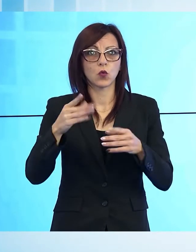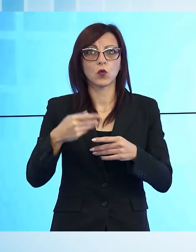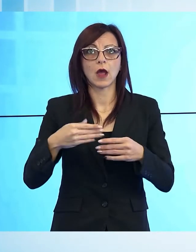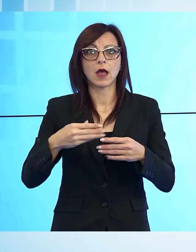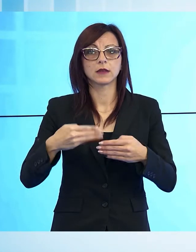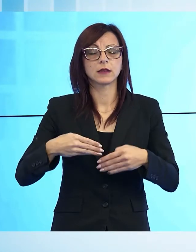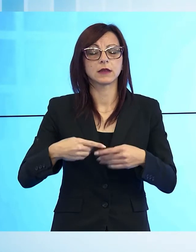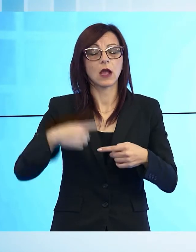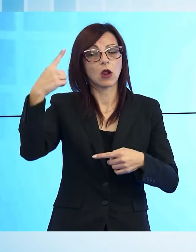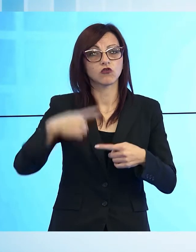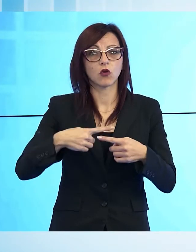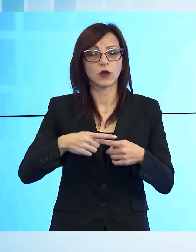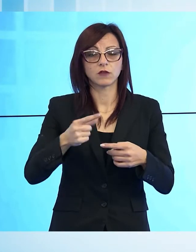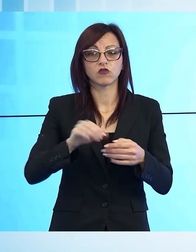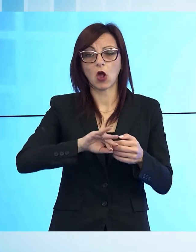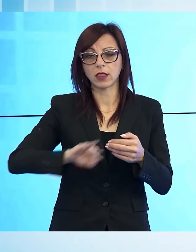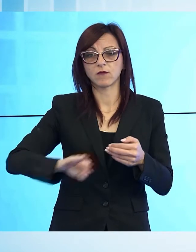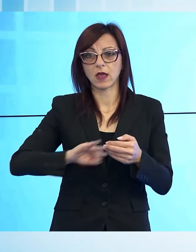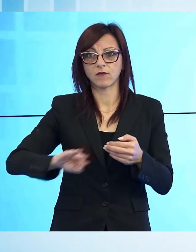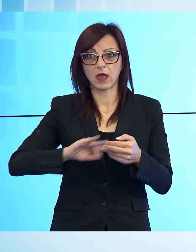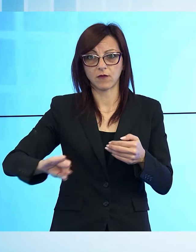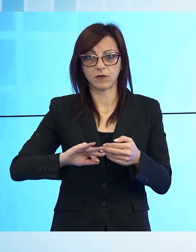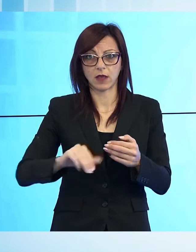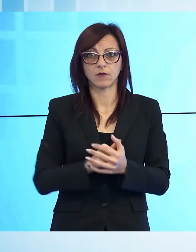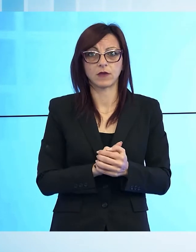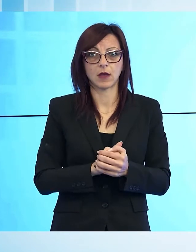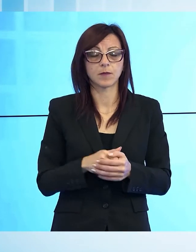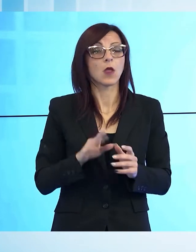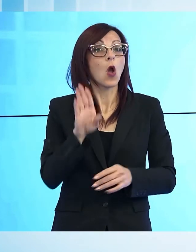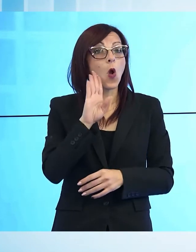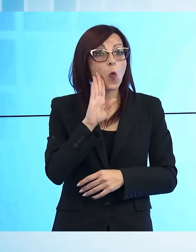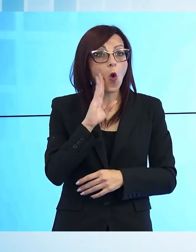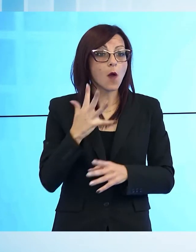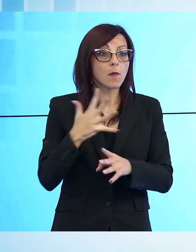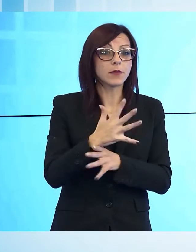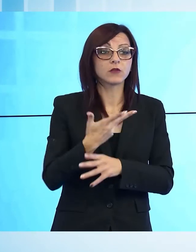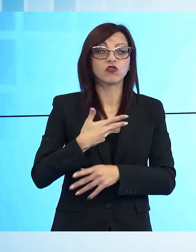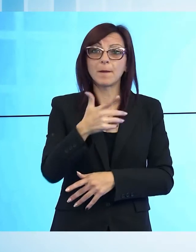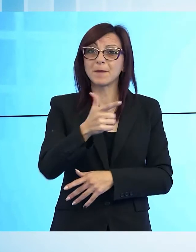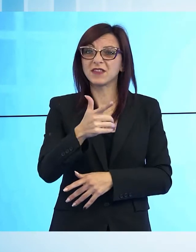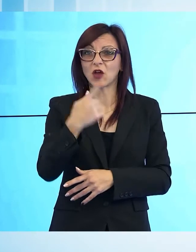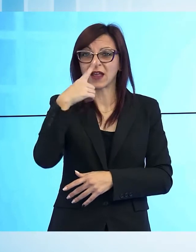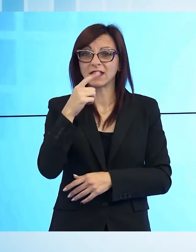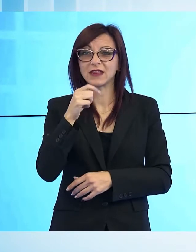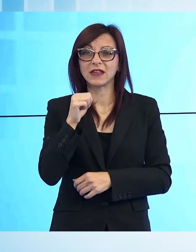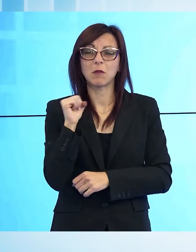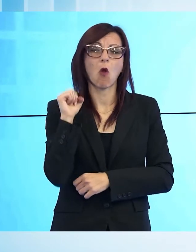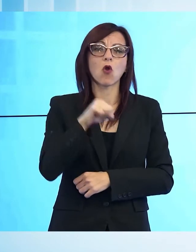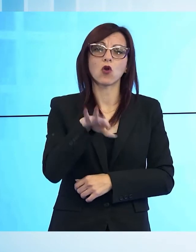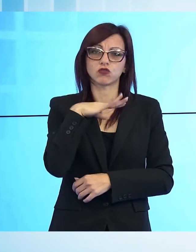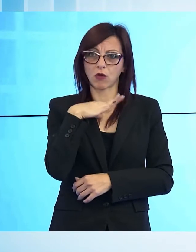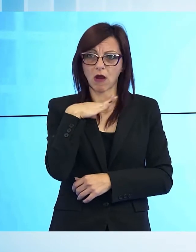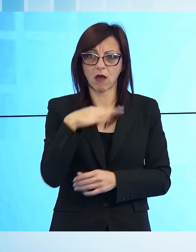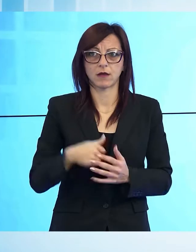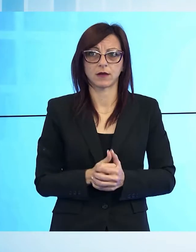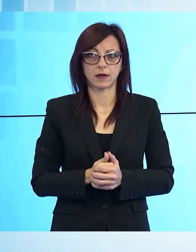rapinatore, come detto, aveva un'arma, poi risultata una scaccia cani. Tempestivo è stato l'allarme dato ai carabinieri dal personale e tempestive sono